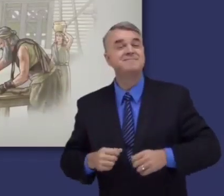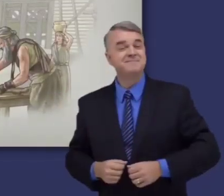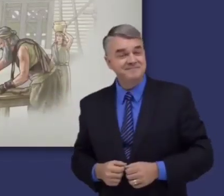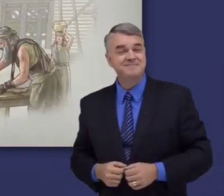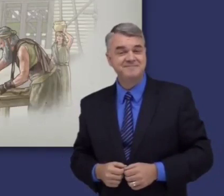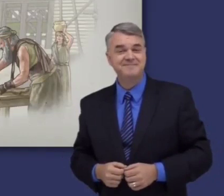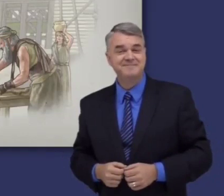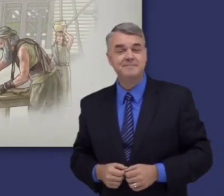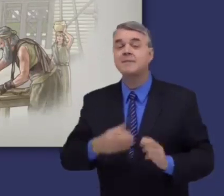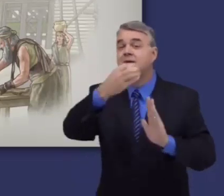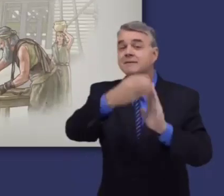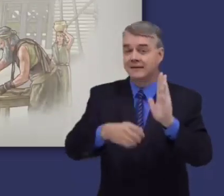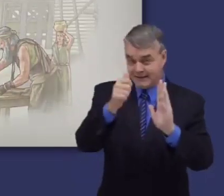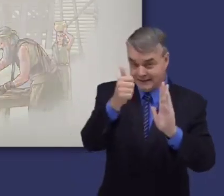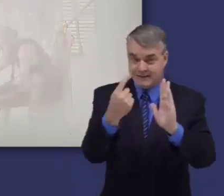y a muchos animales.